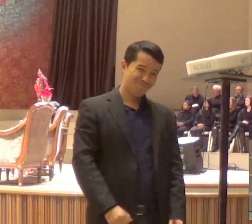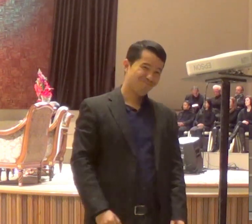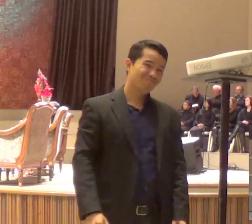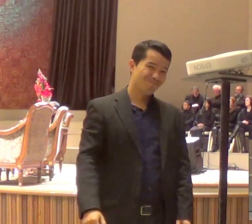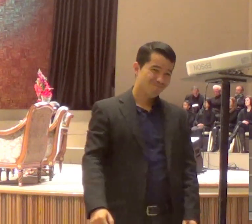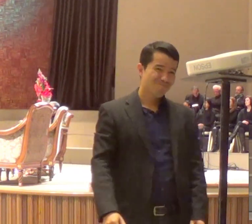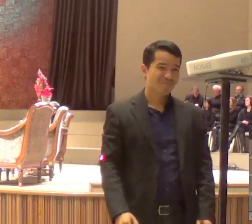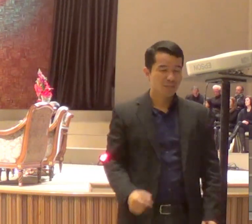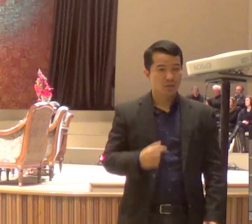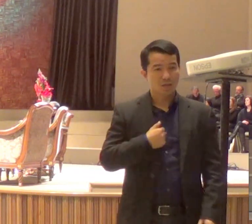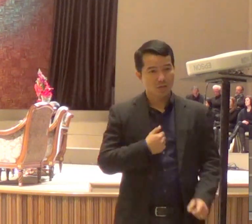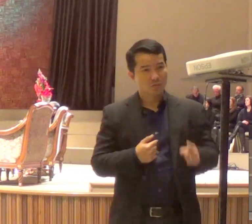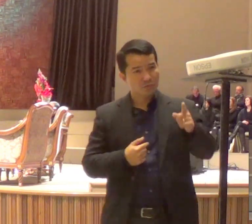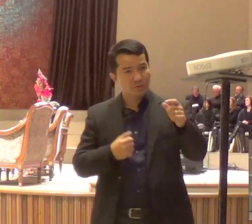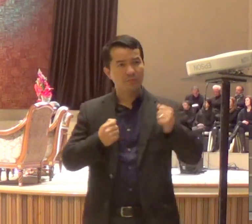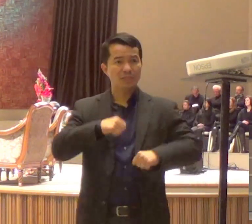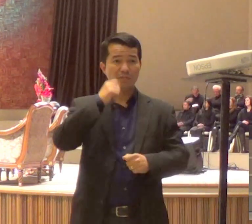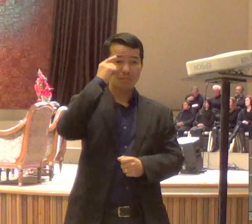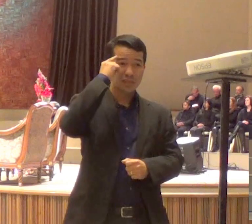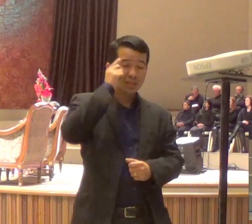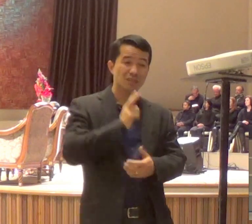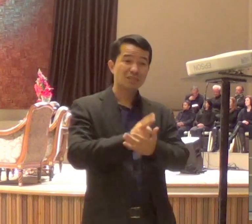Cada vez que a gente celebra a ceia do Senhor,